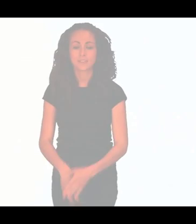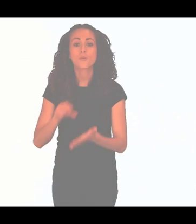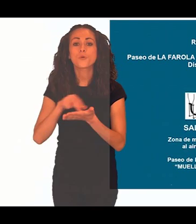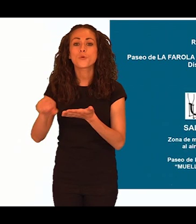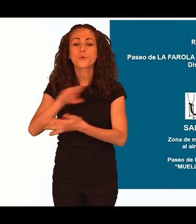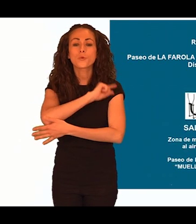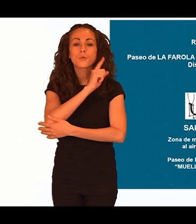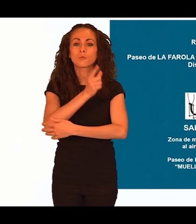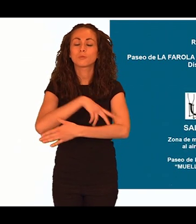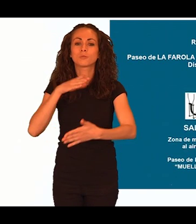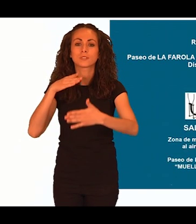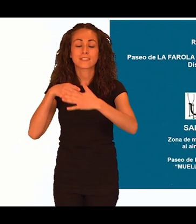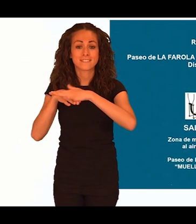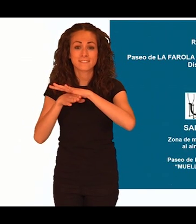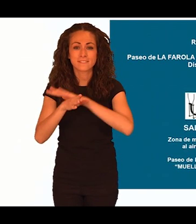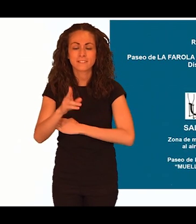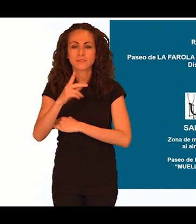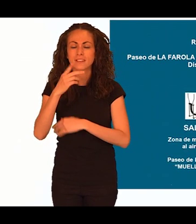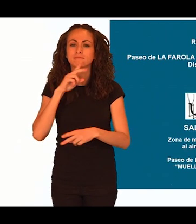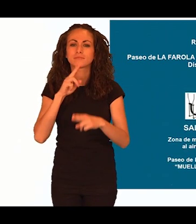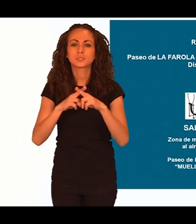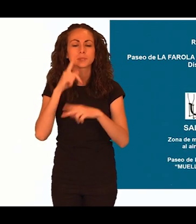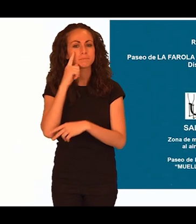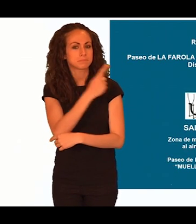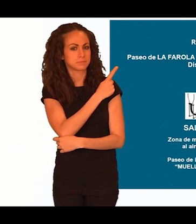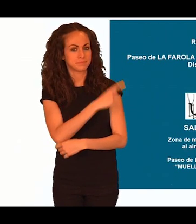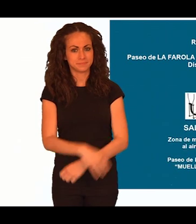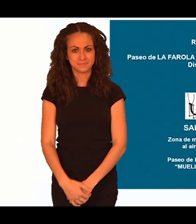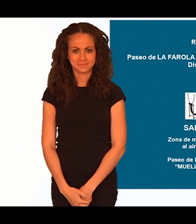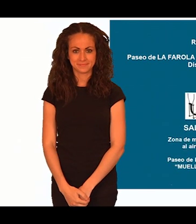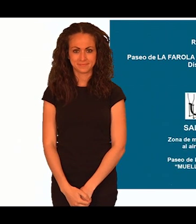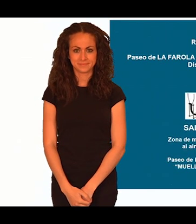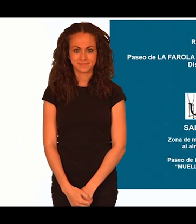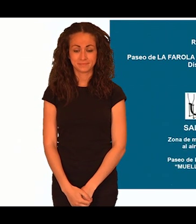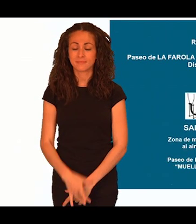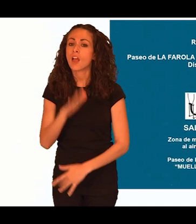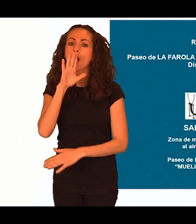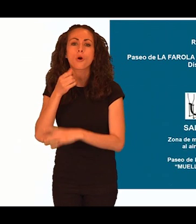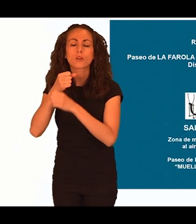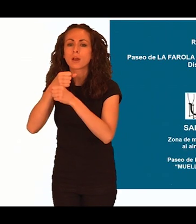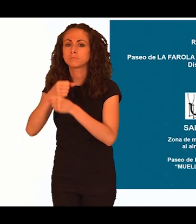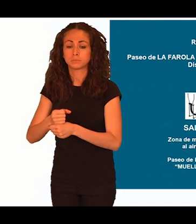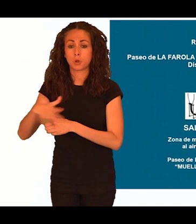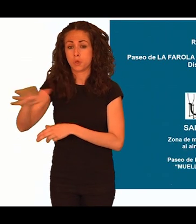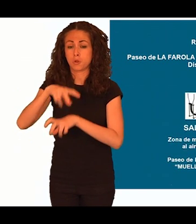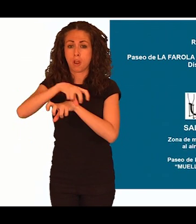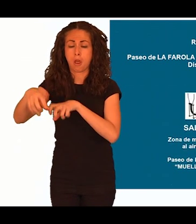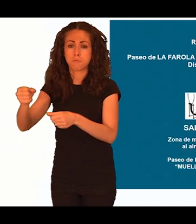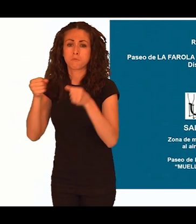Ruta accesible Paseo de la Farola Paso Marítimo Pablo Ruiz Picasso Se encuentra usted en la salida en la zona de musculación al aire